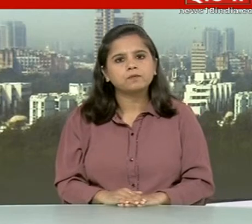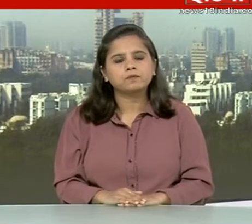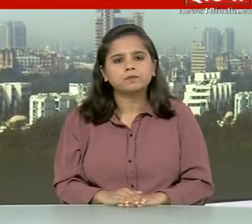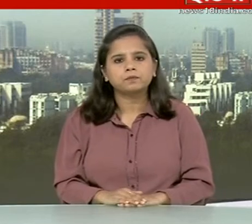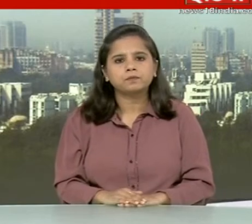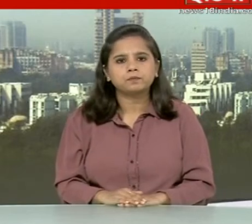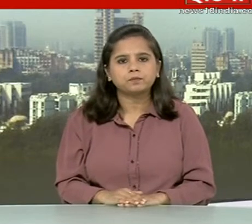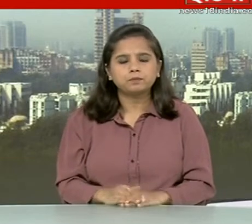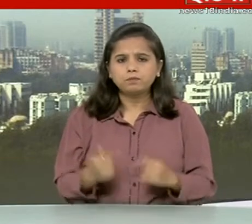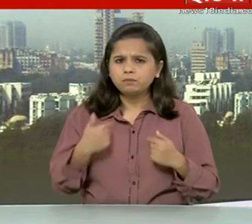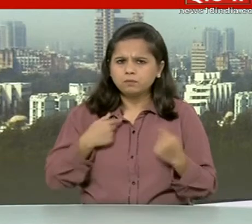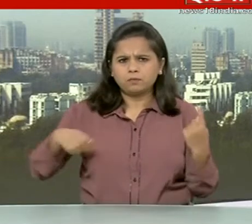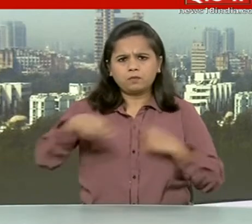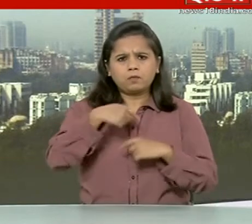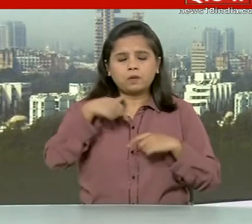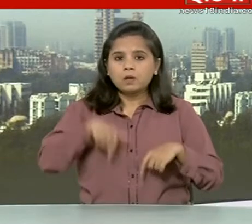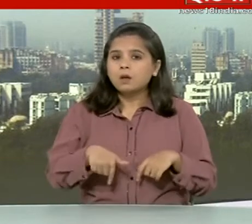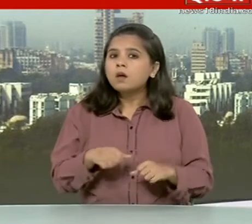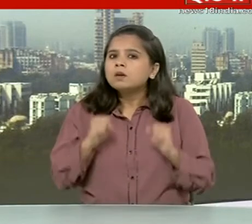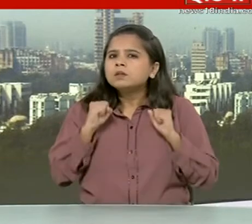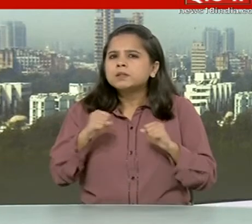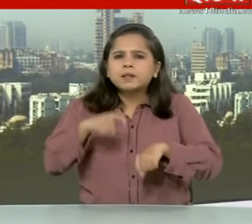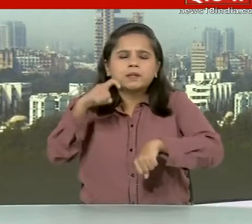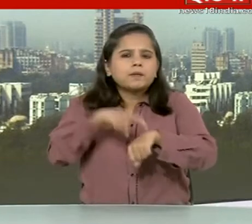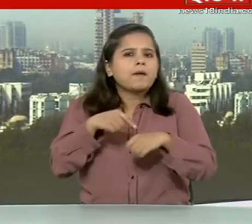पर बचाया